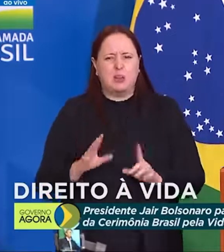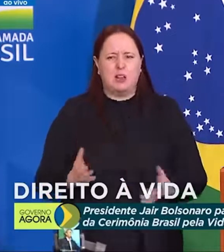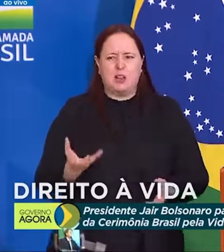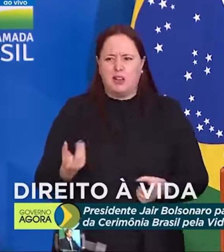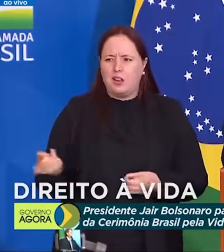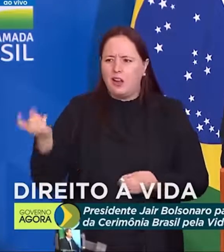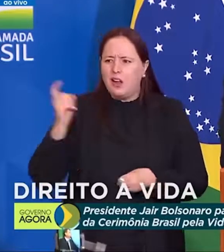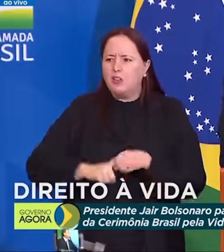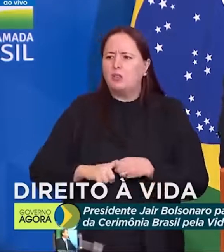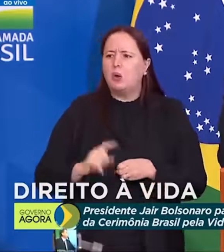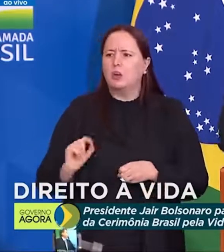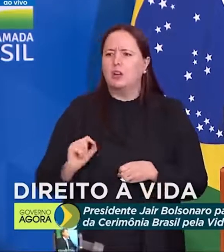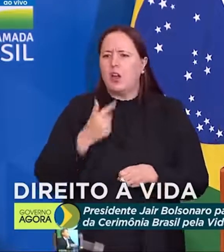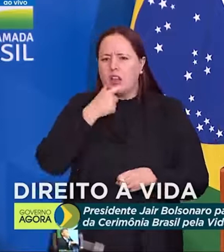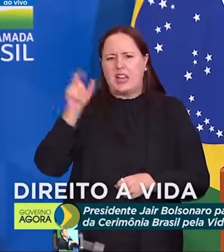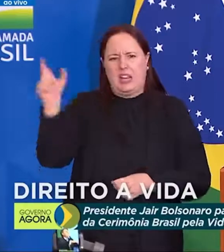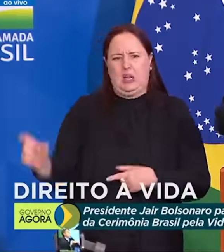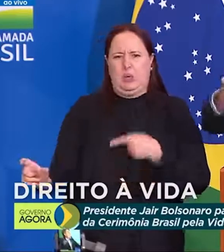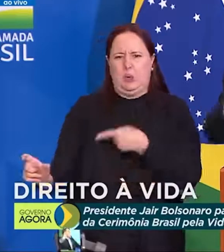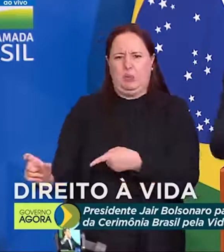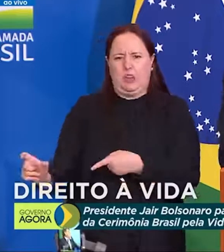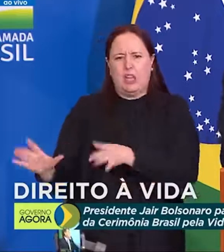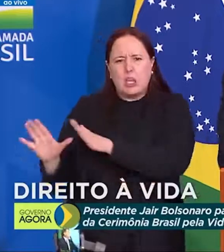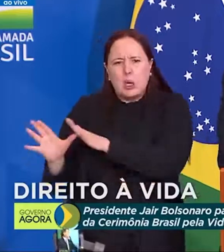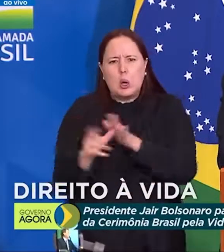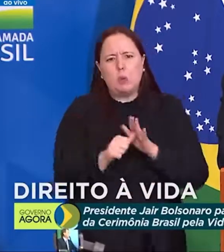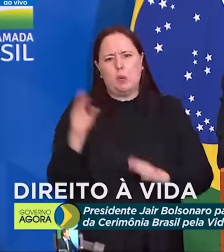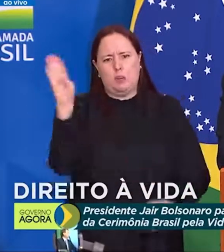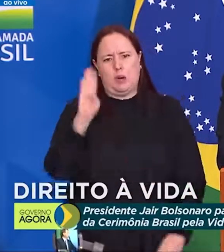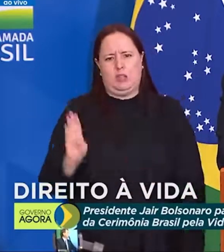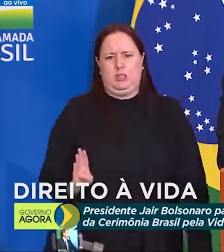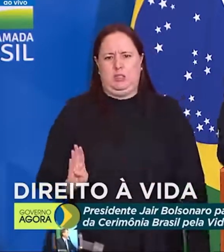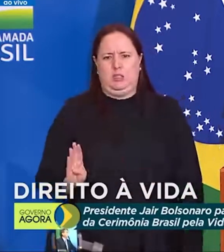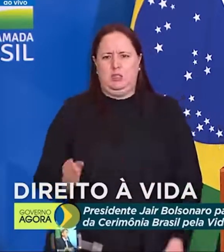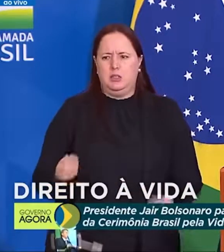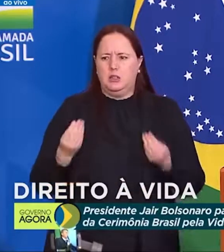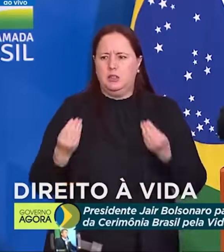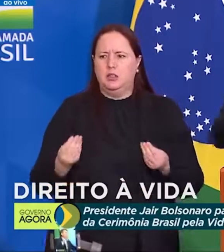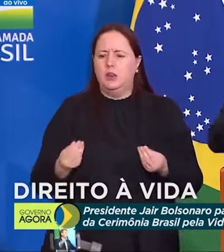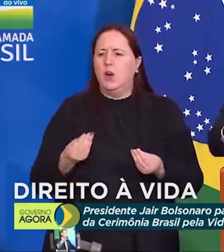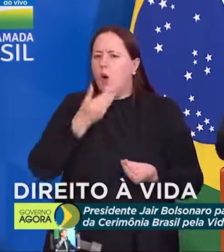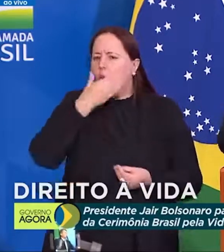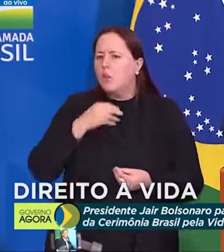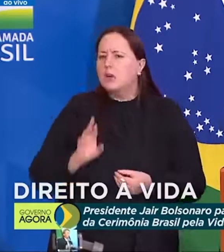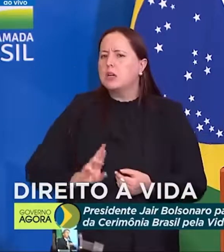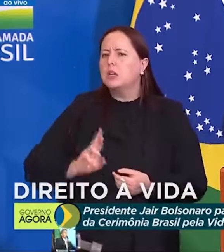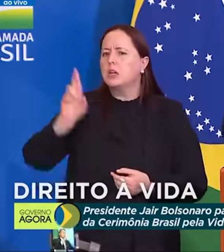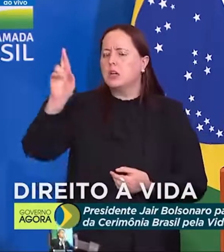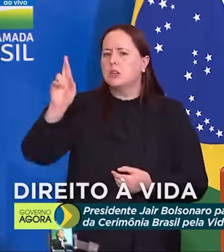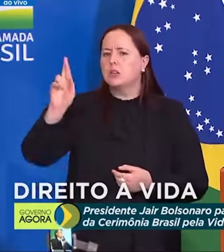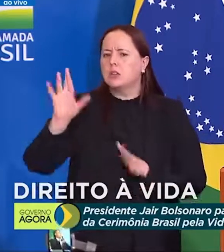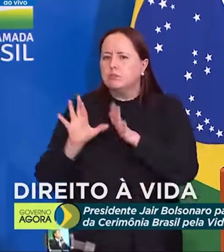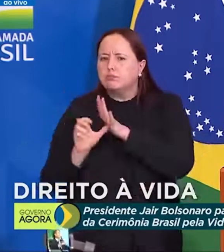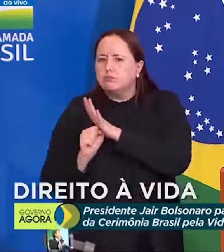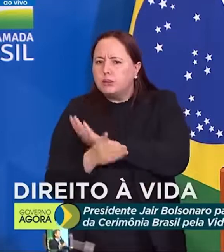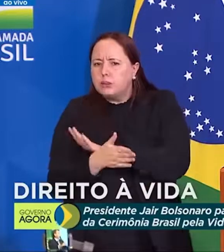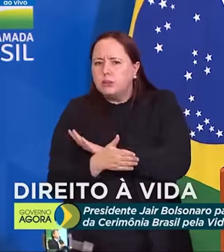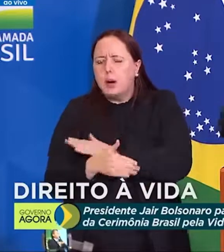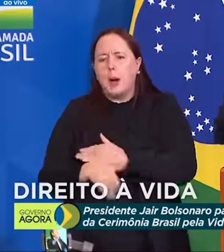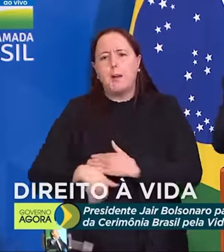a volta daquele cara que roubou o país, o cara responsável por maior corrupção da